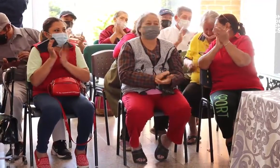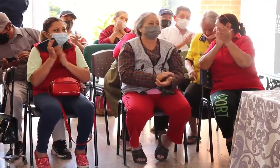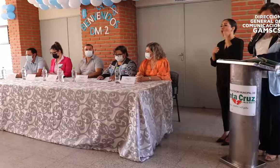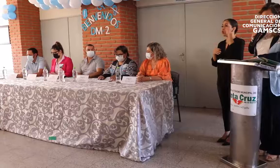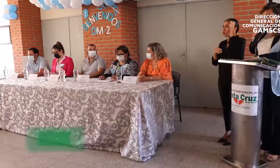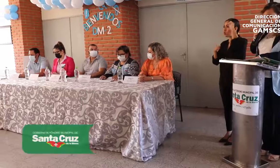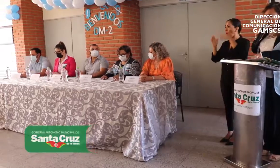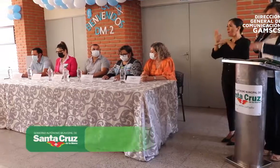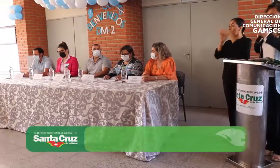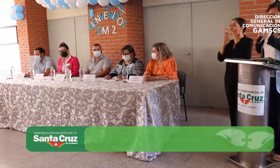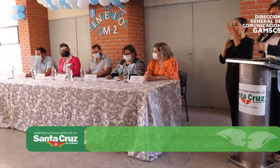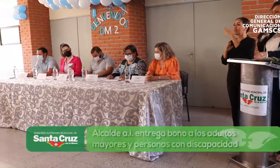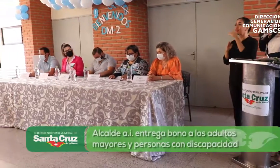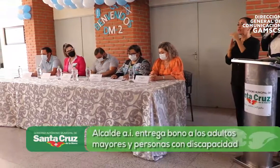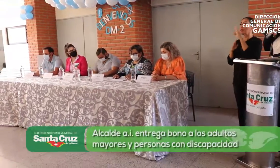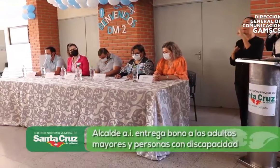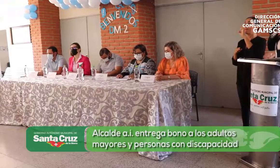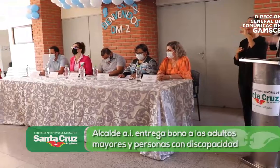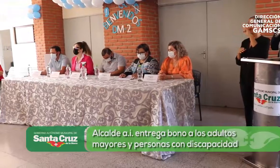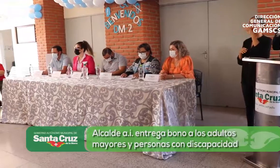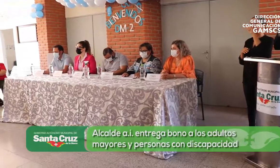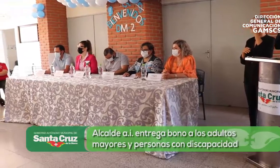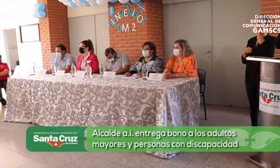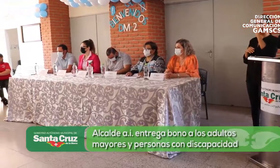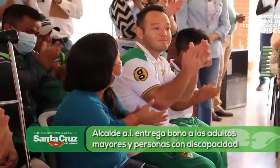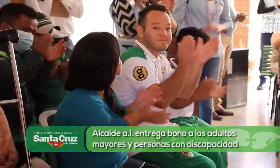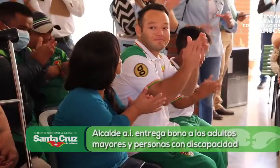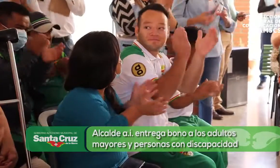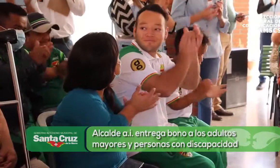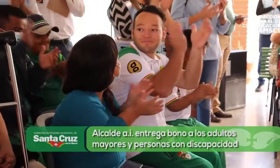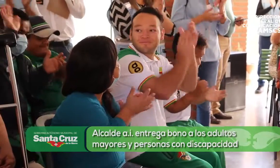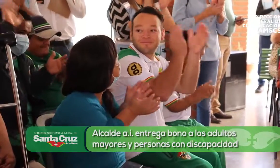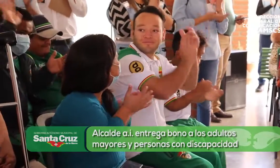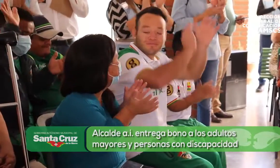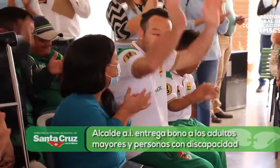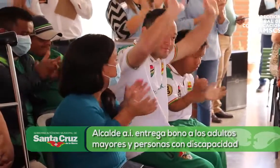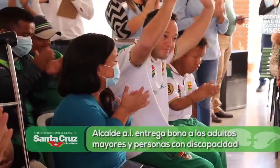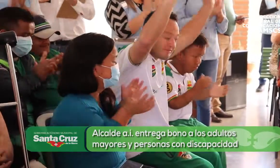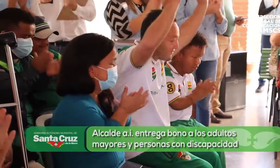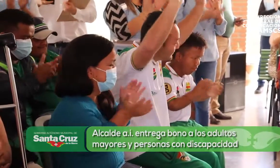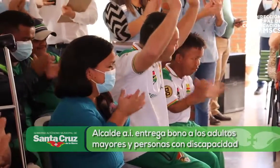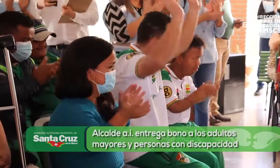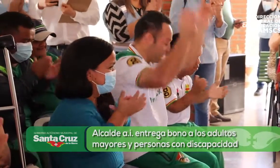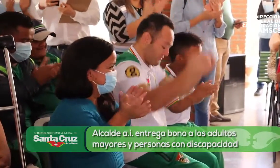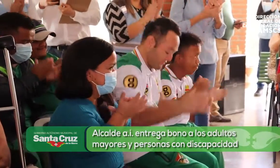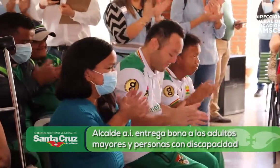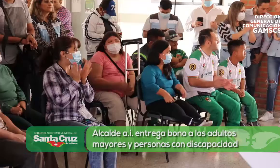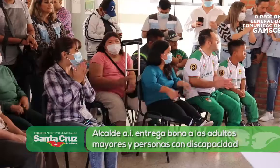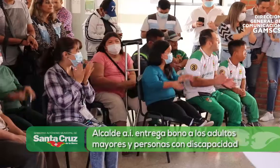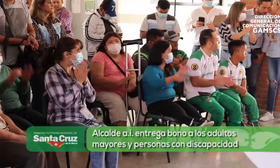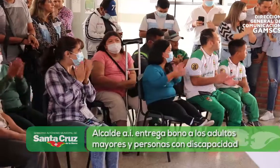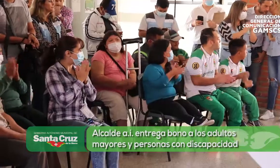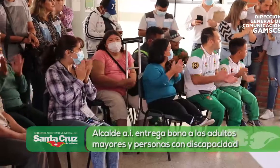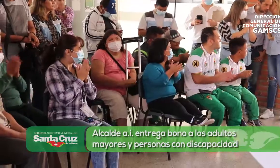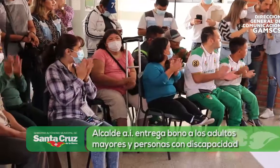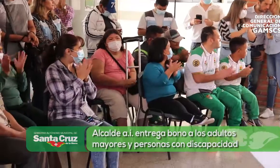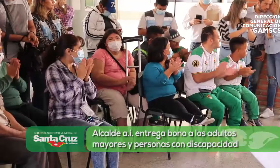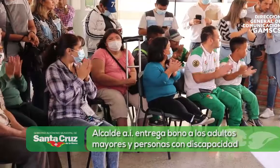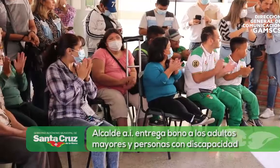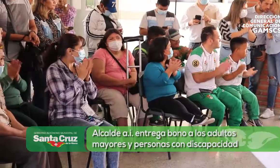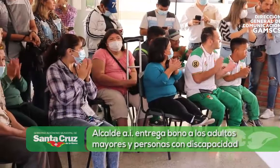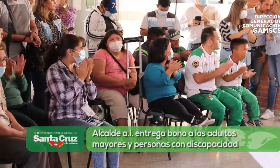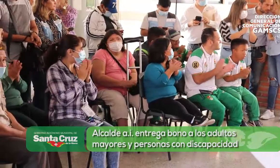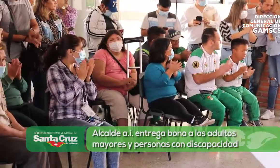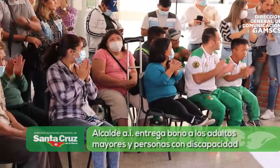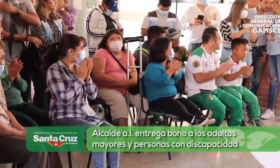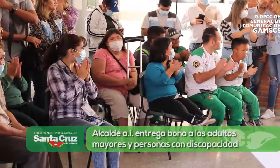Olivia, de los encargados, de las asociaciones, de que el gobierno municipal tiene que dar cumplimiento fío. El